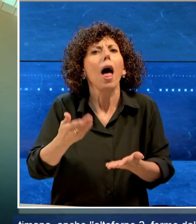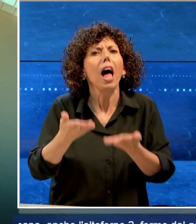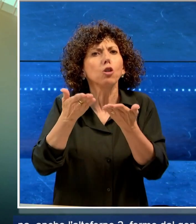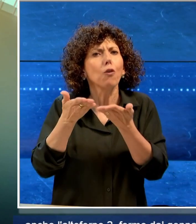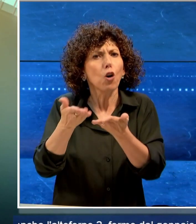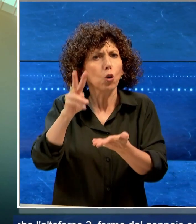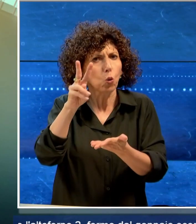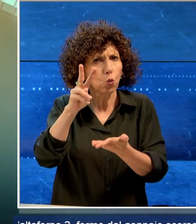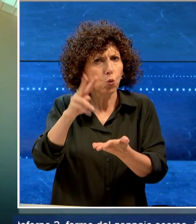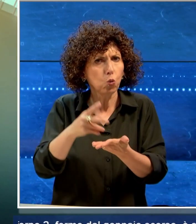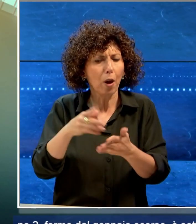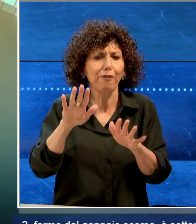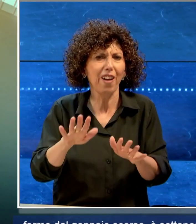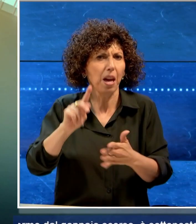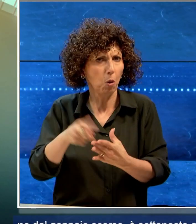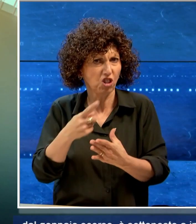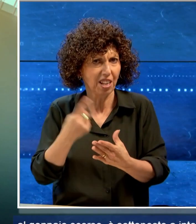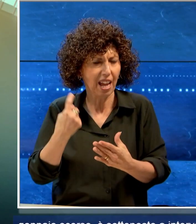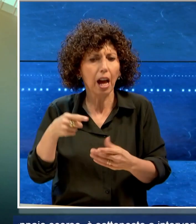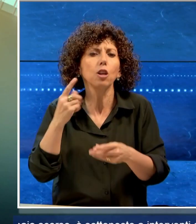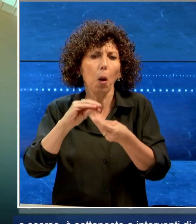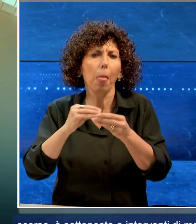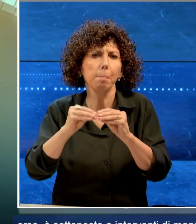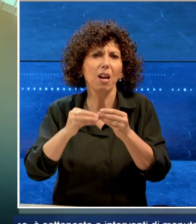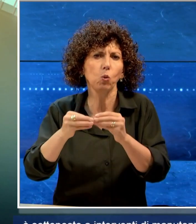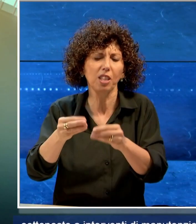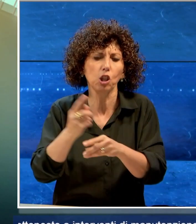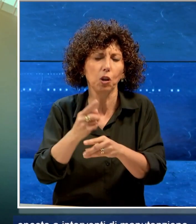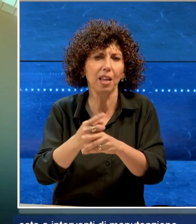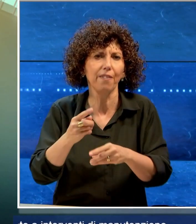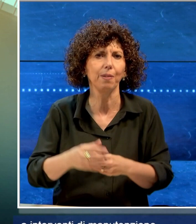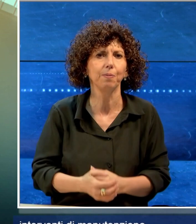gennaio scorso è sottoposto a interventi di manutenzione.